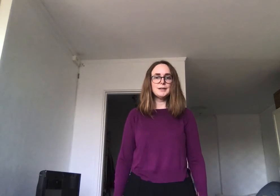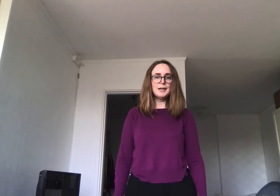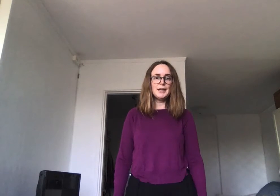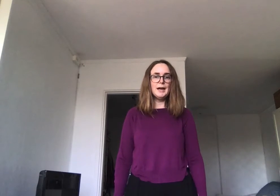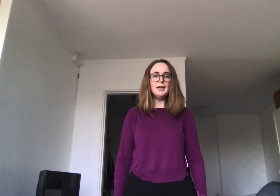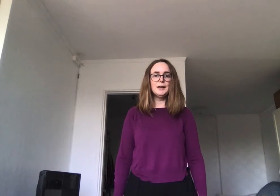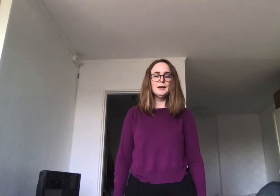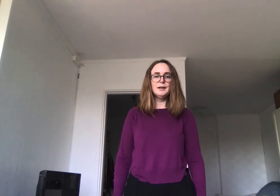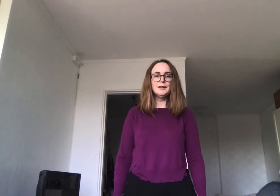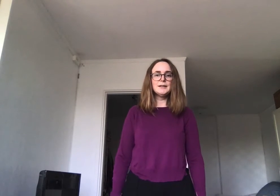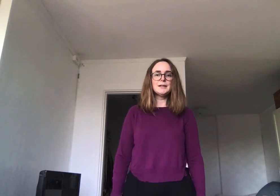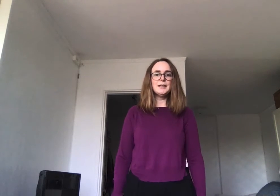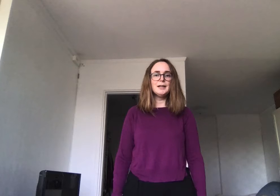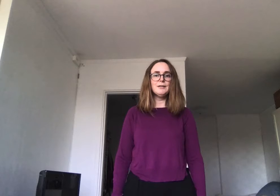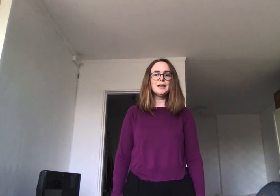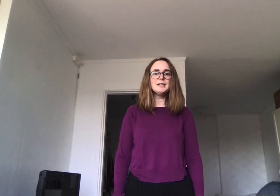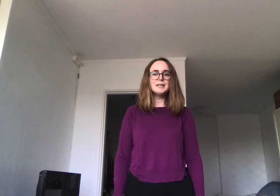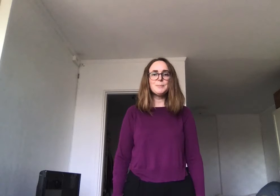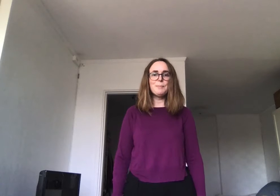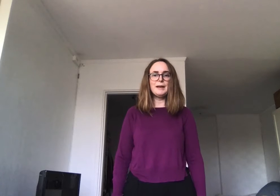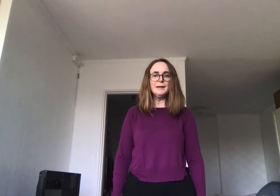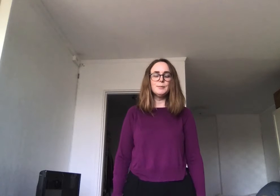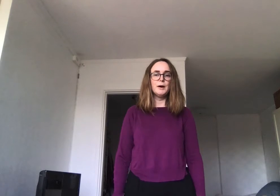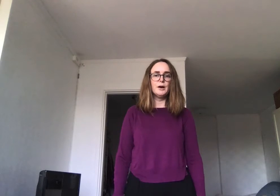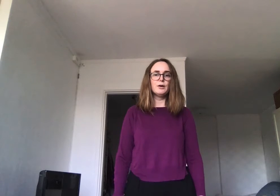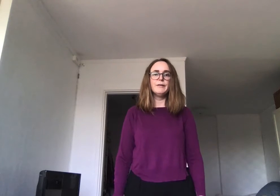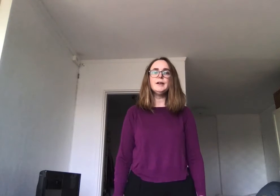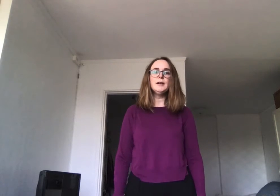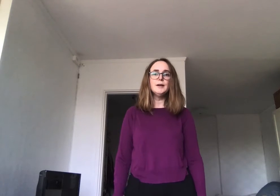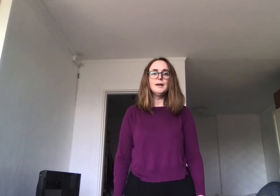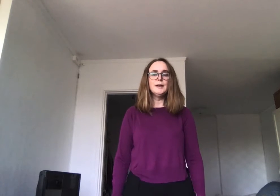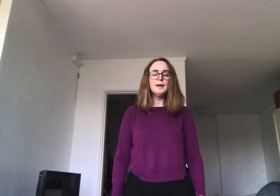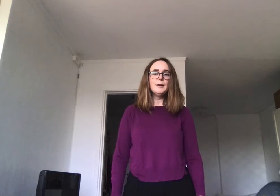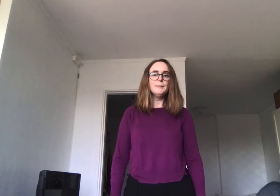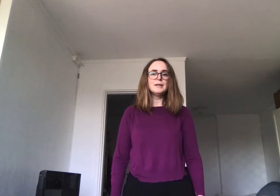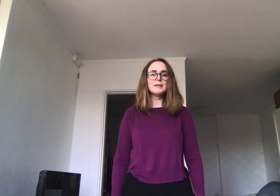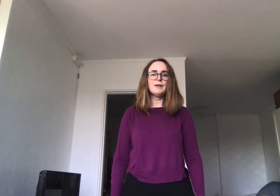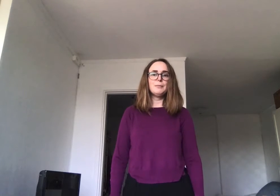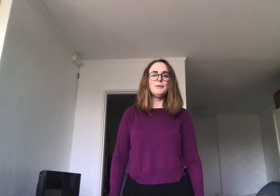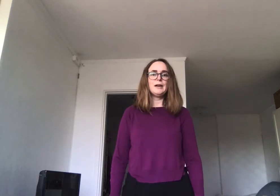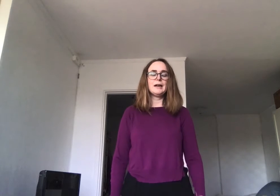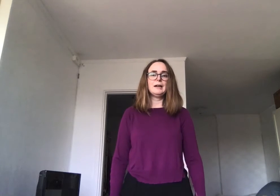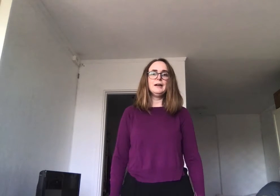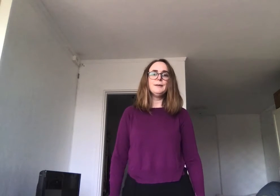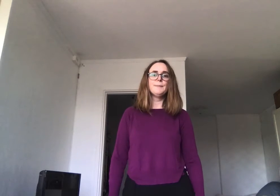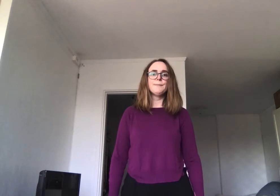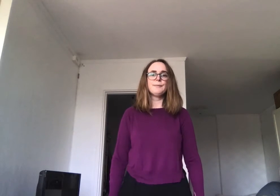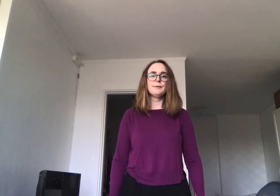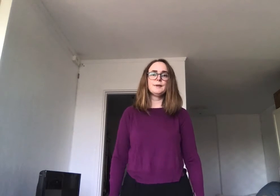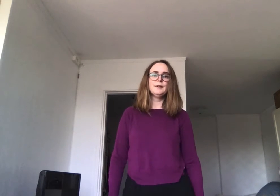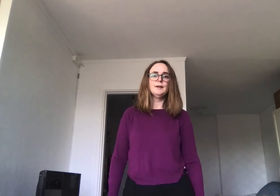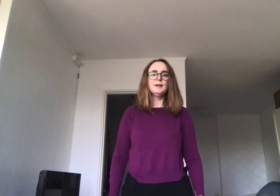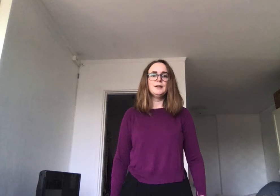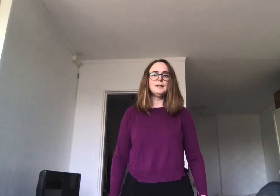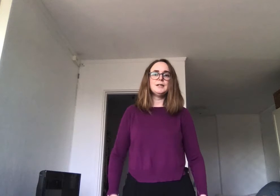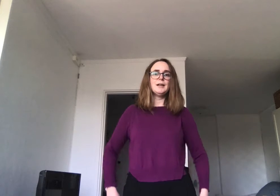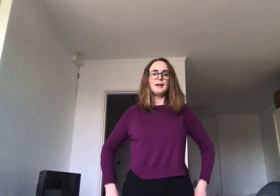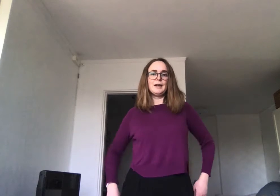knær. De skal ikke være spent bakover, men de skal være bevegelige. Kjenne